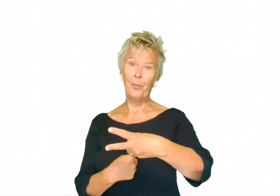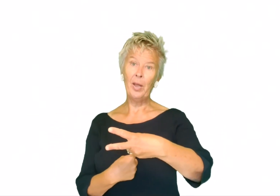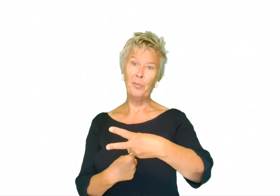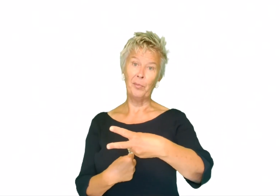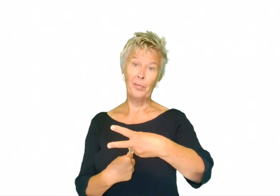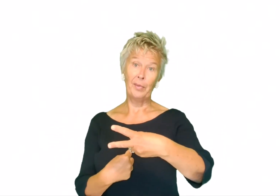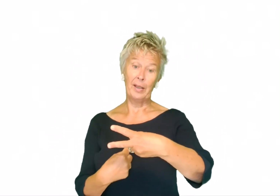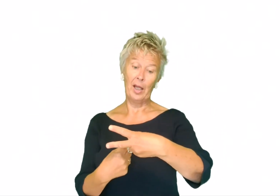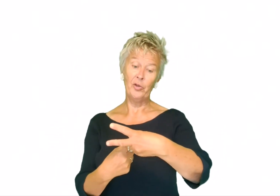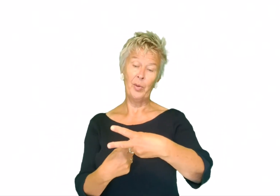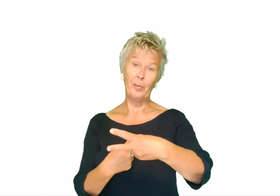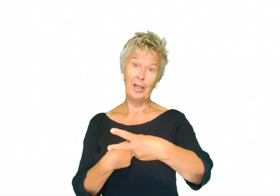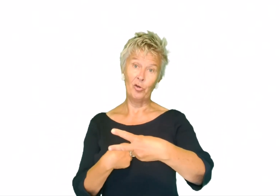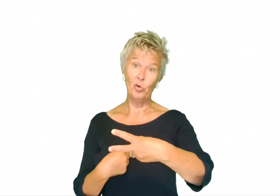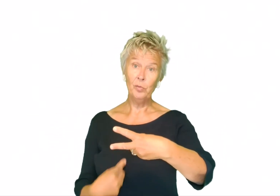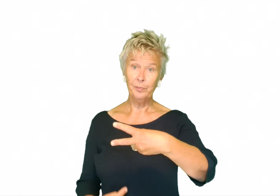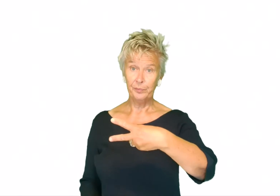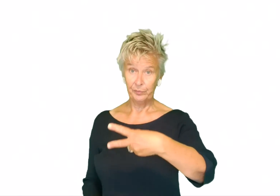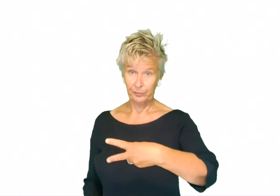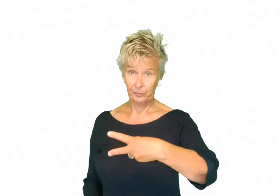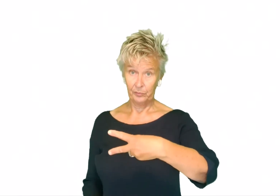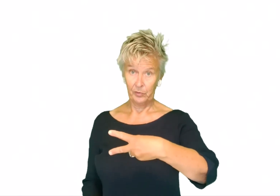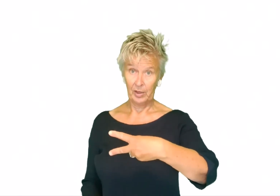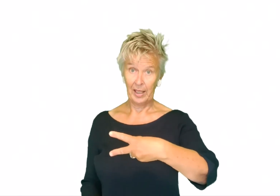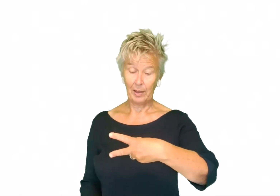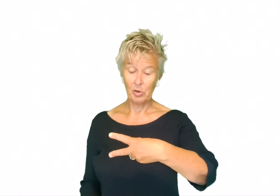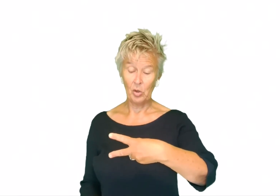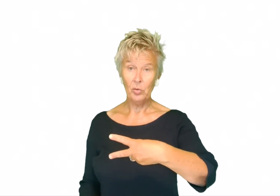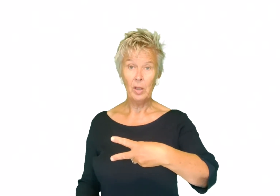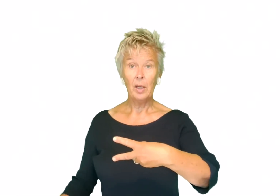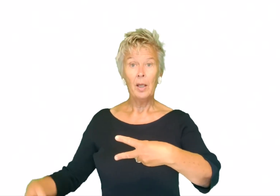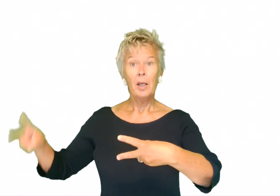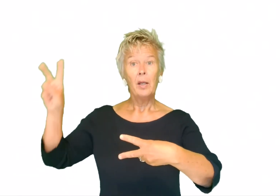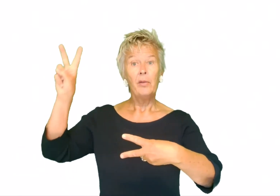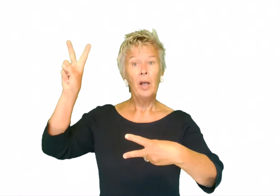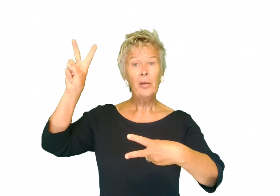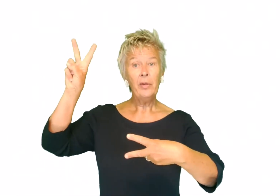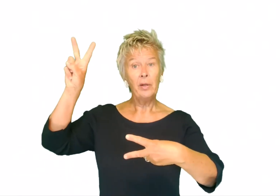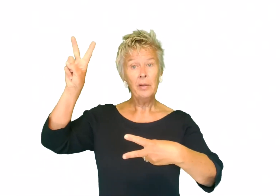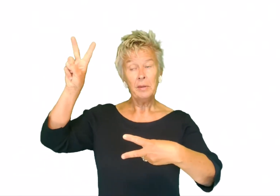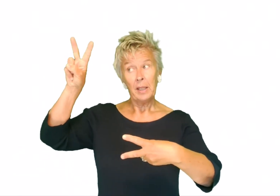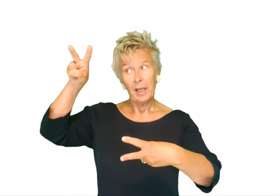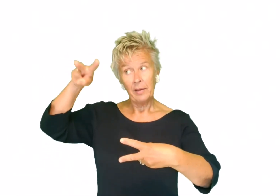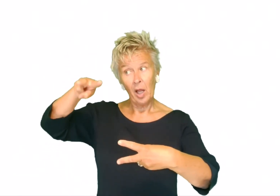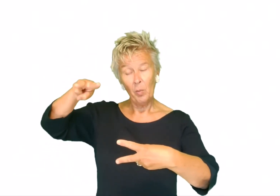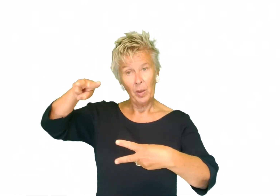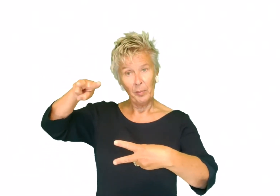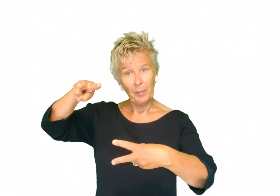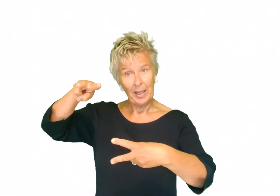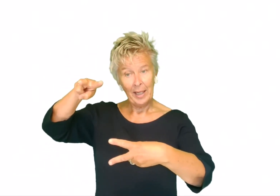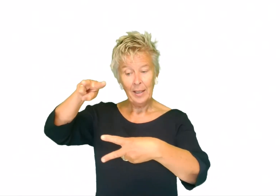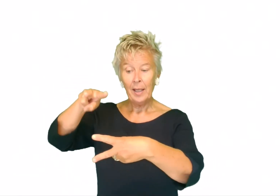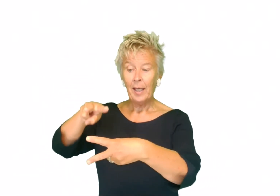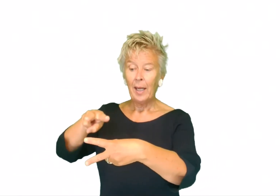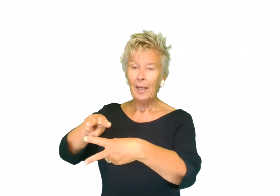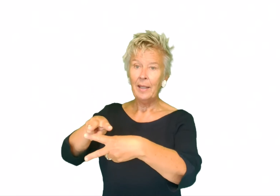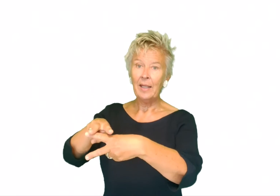handpan naar je toe. Dan krijg je hem zo. De andere gaat de handpan naar beneden. En die